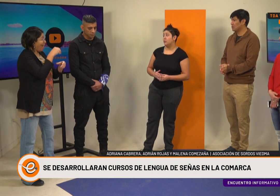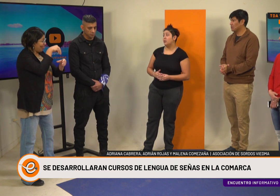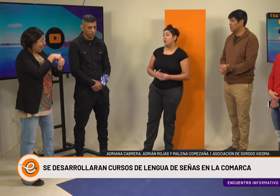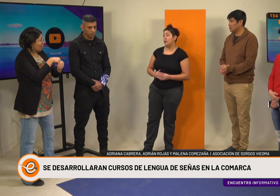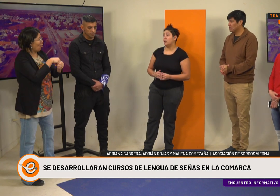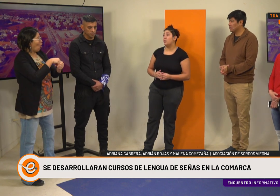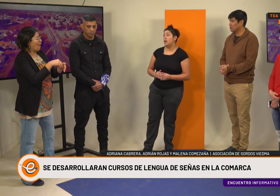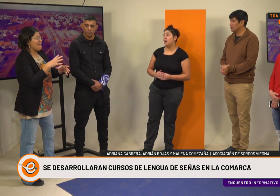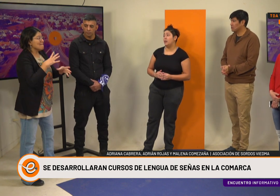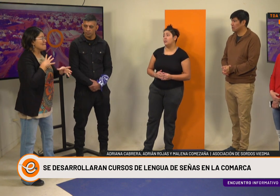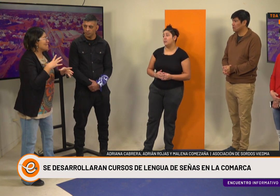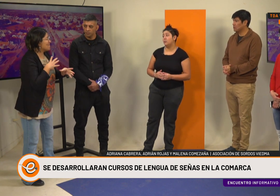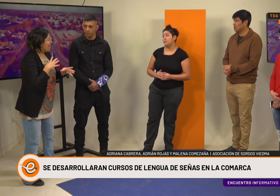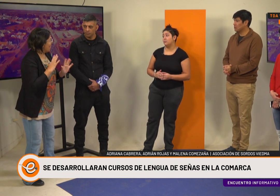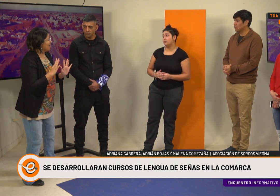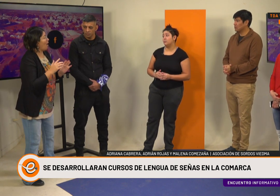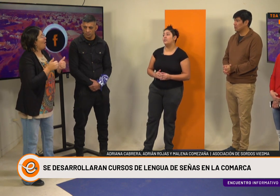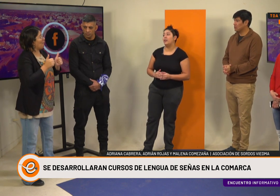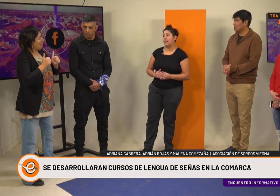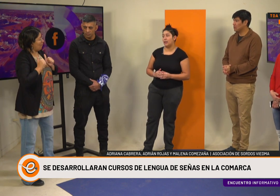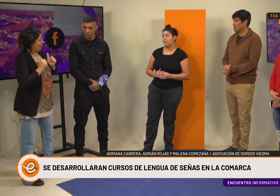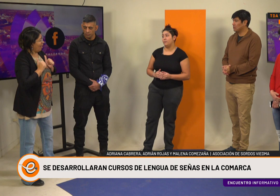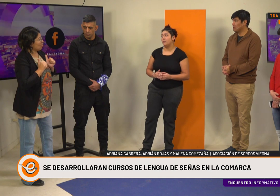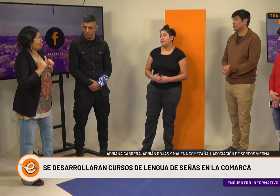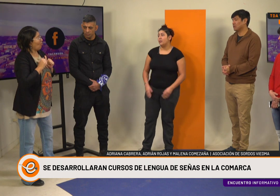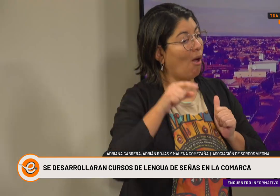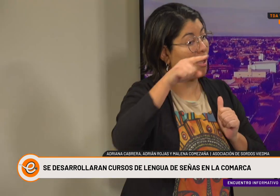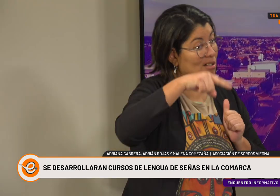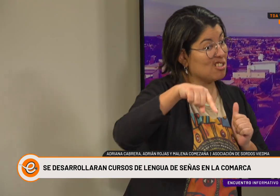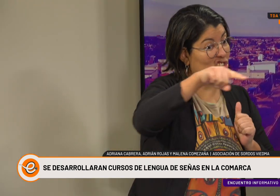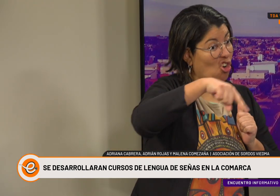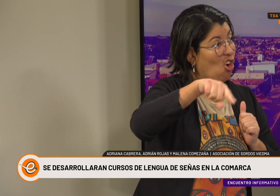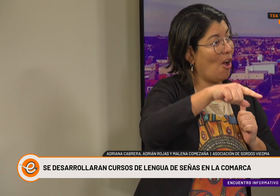En las escuelas adentro, falta...